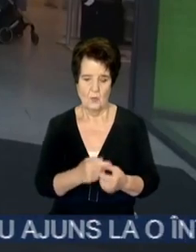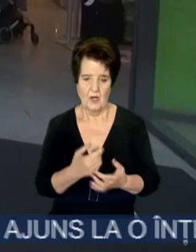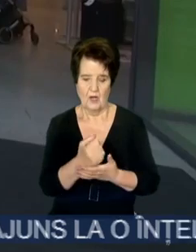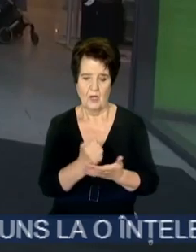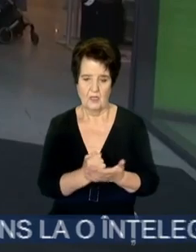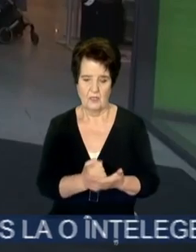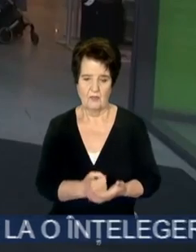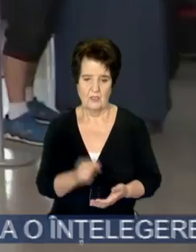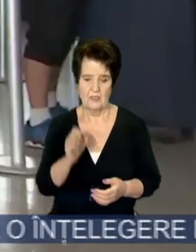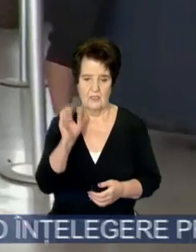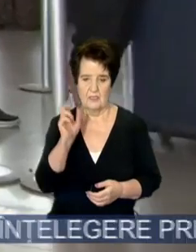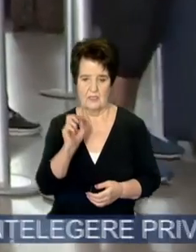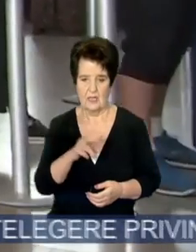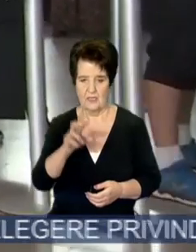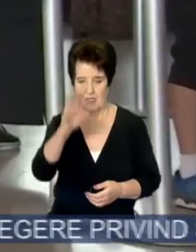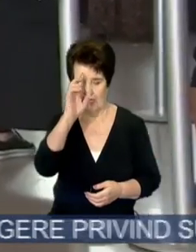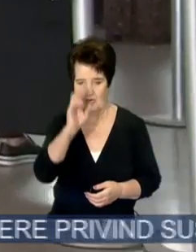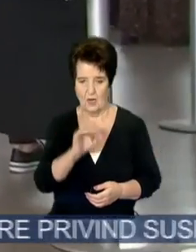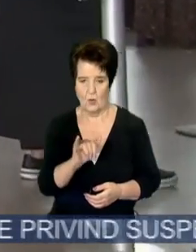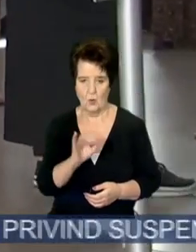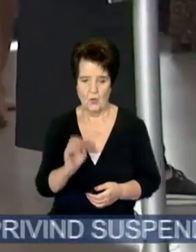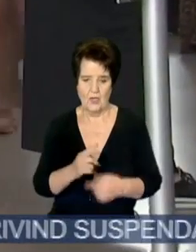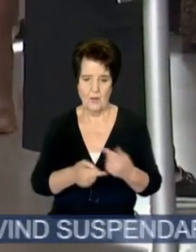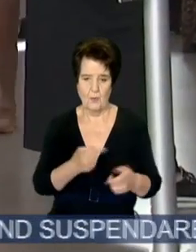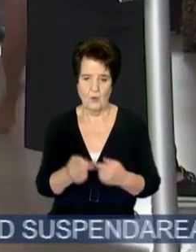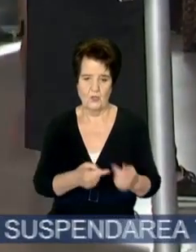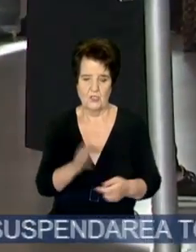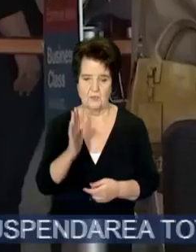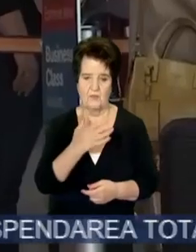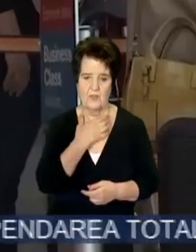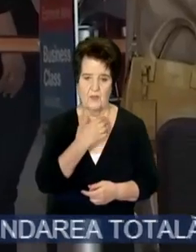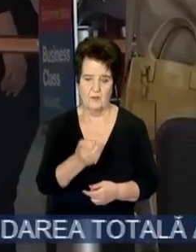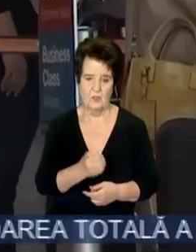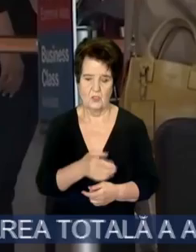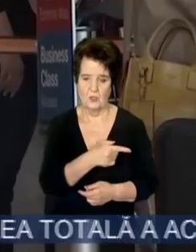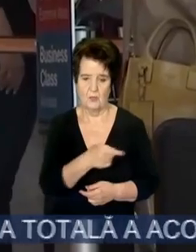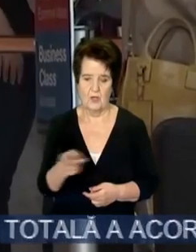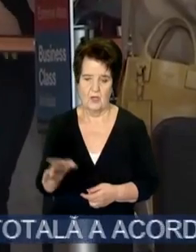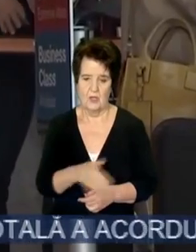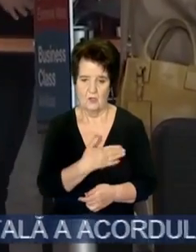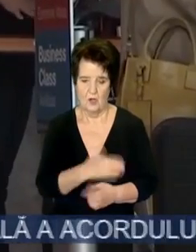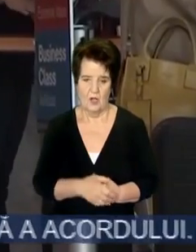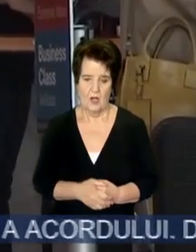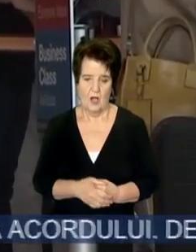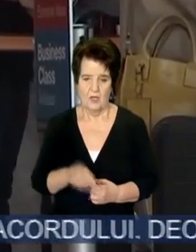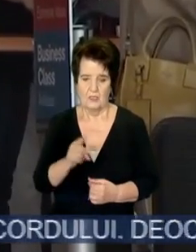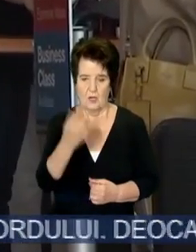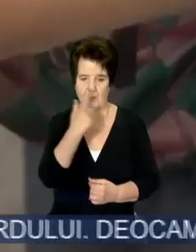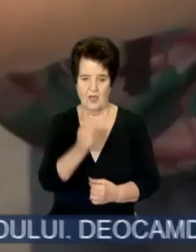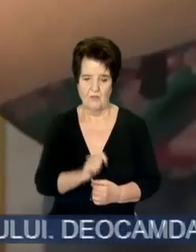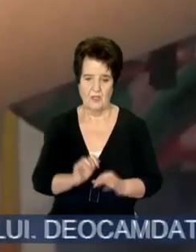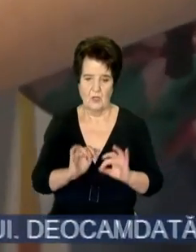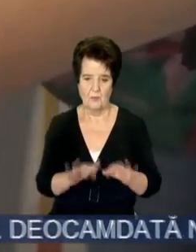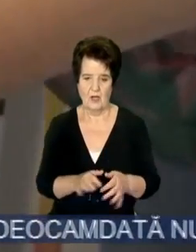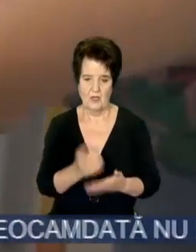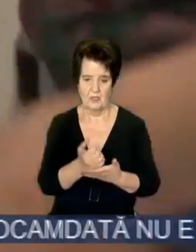emise de statele membre ale UE, având în vedere că procesul va deveni mai dificil și va dura mai mult. Deci e zi are ca scop să prevină practica